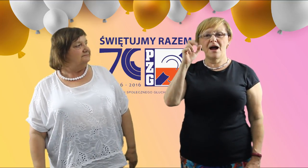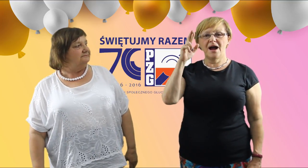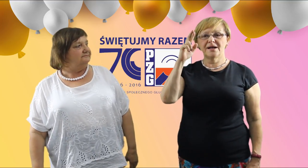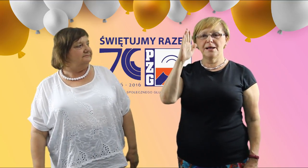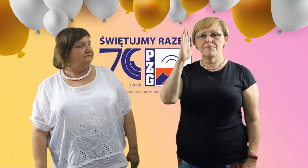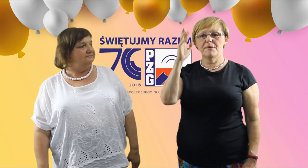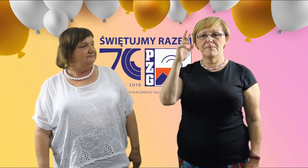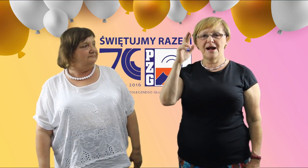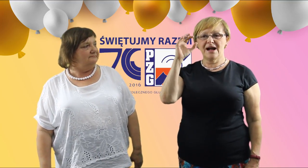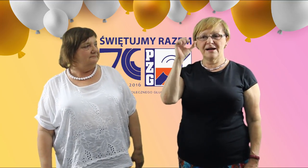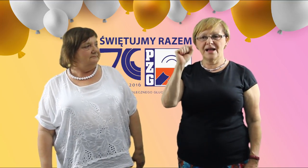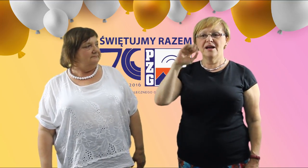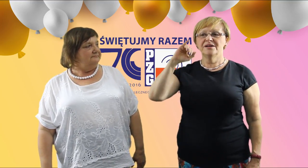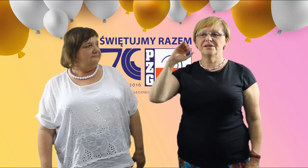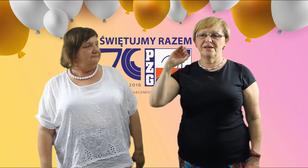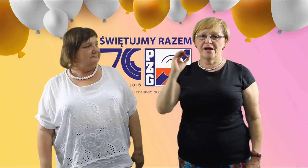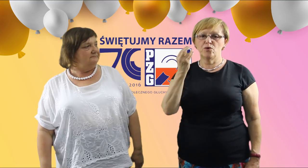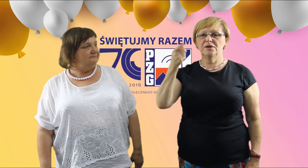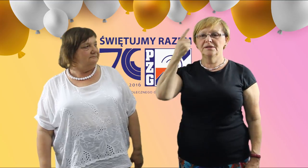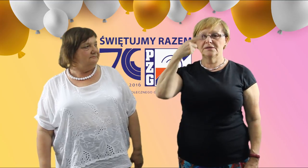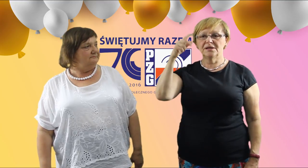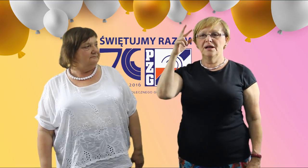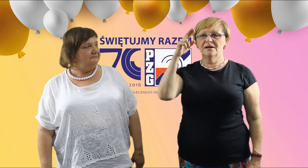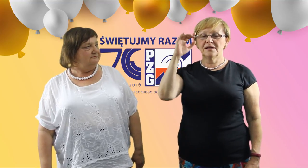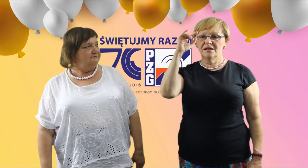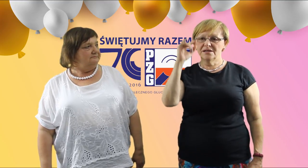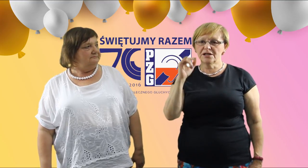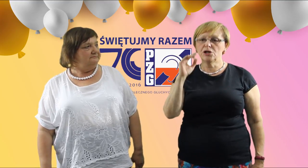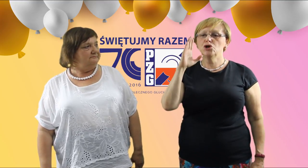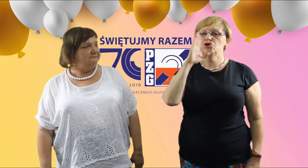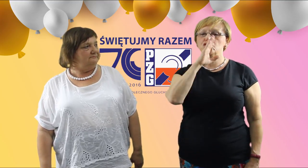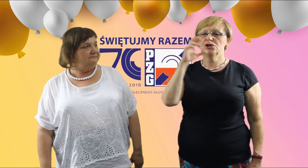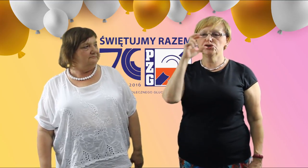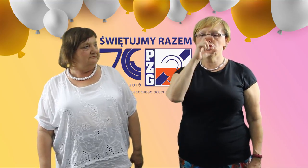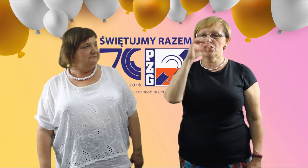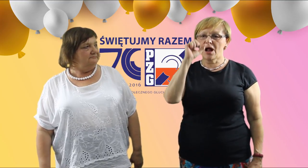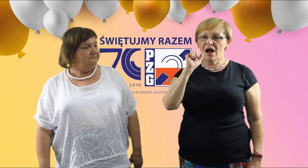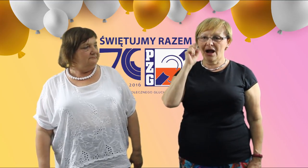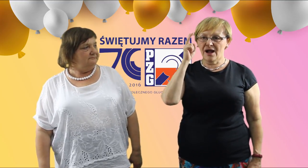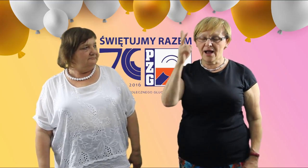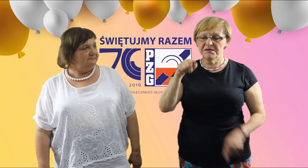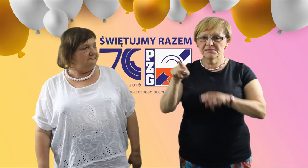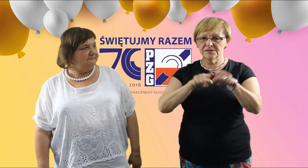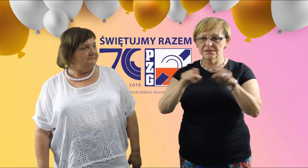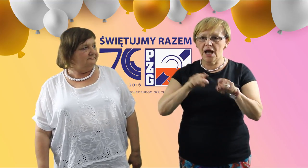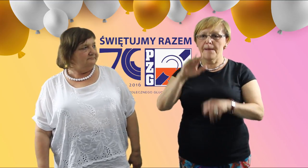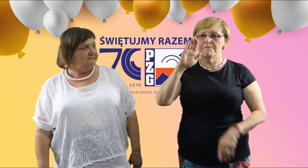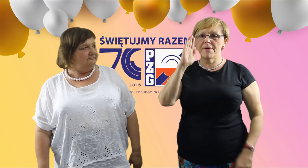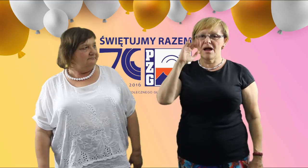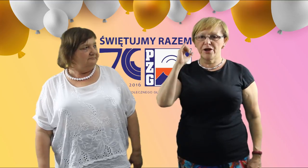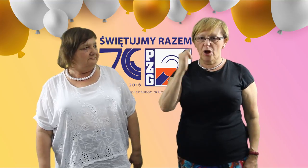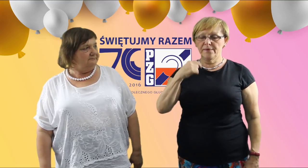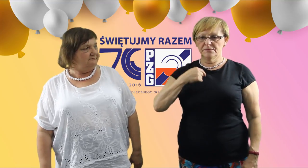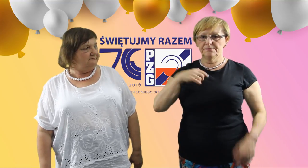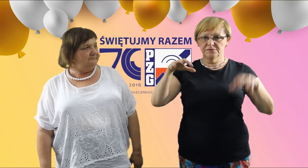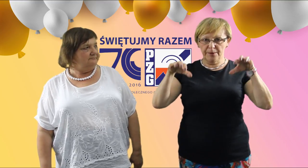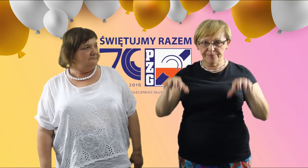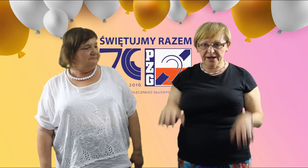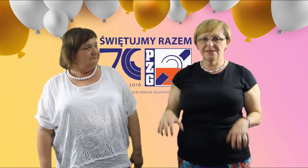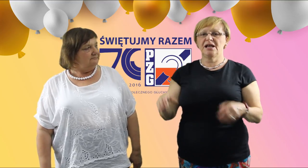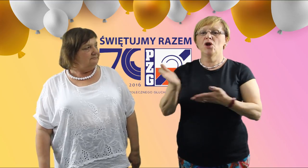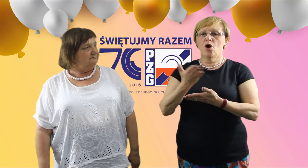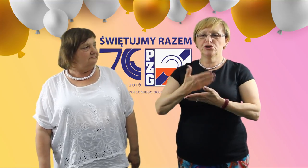prezesom